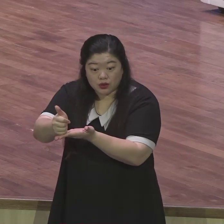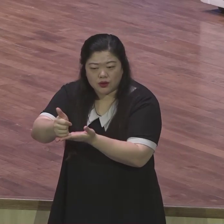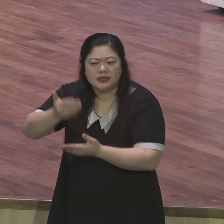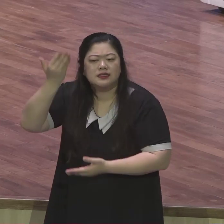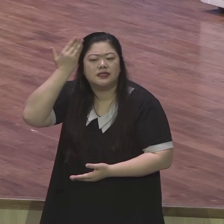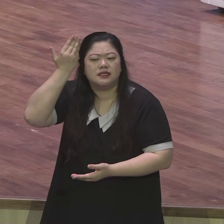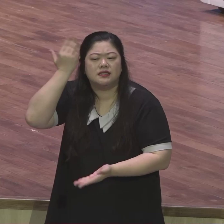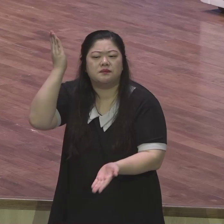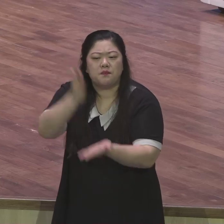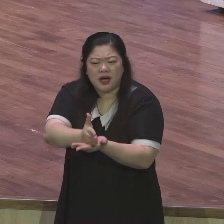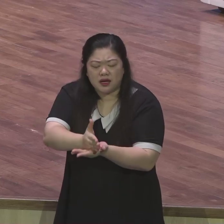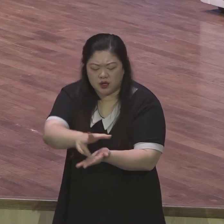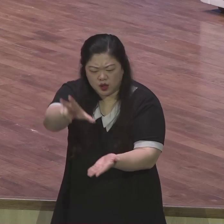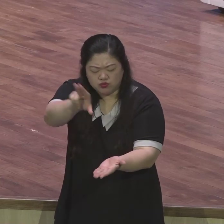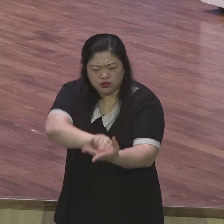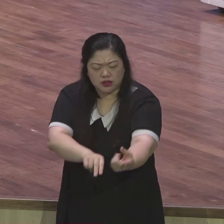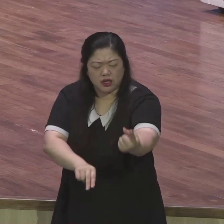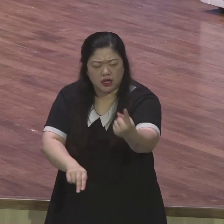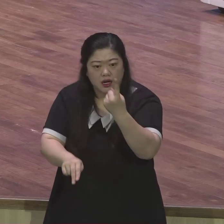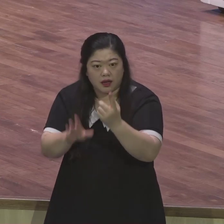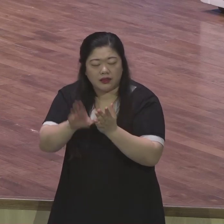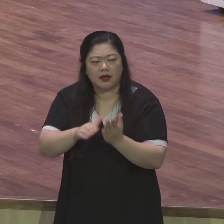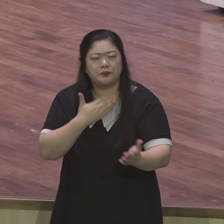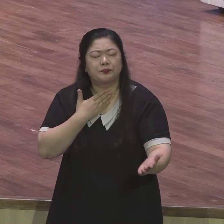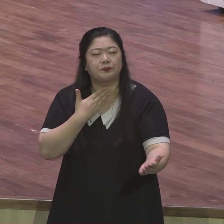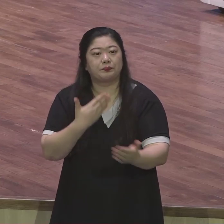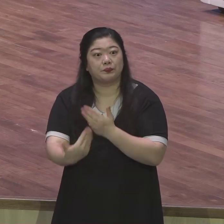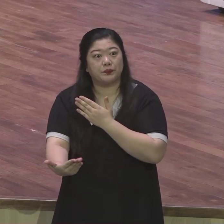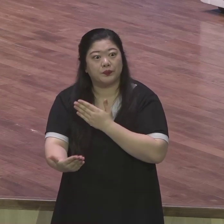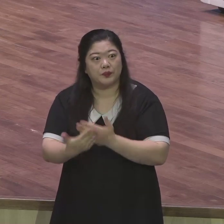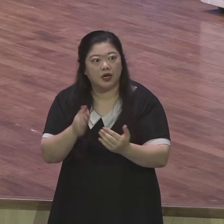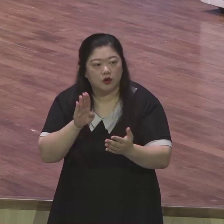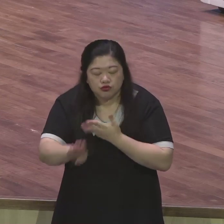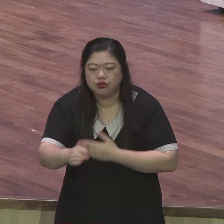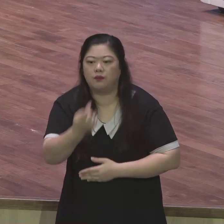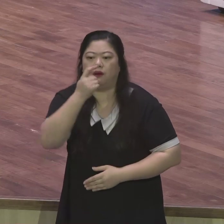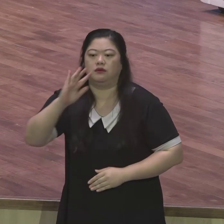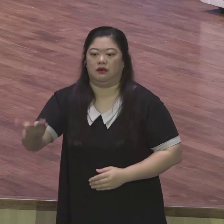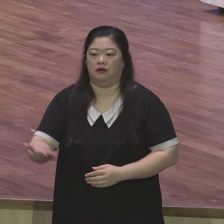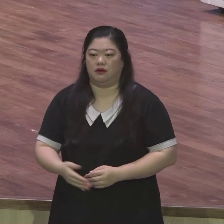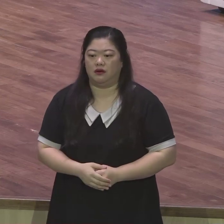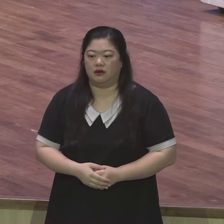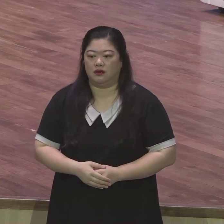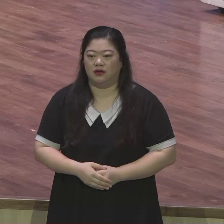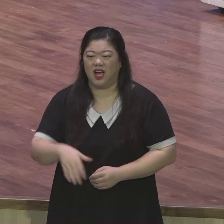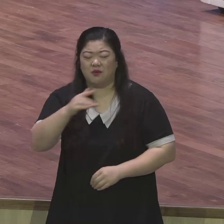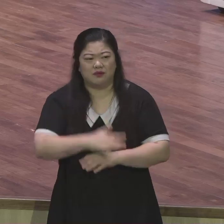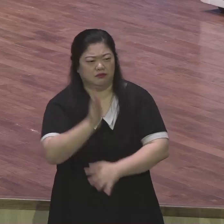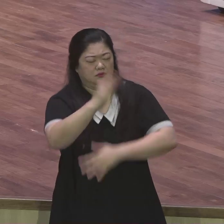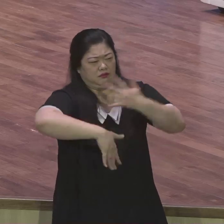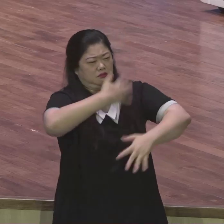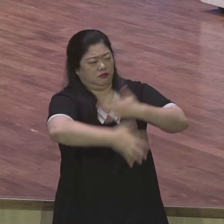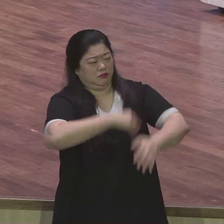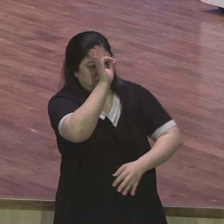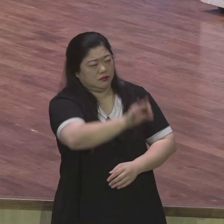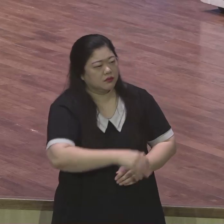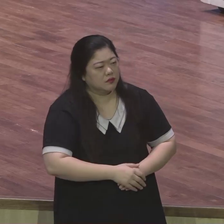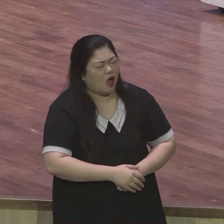통해 확인할 수 있다 아멘입니까? 우리는 강의를 통해 자꾸 확인하려고 그래요 아 맞다 맞다 현장 가면 문제는 막상 어렵게